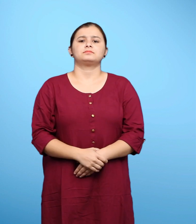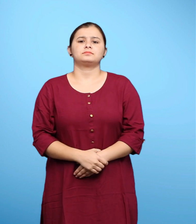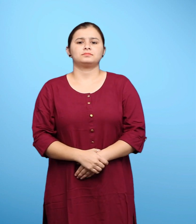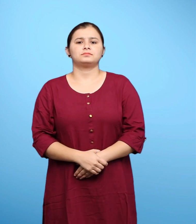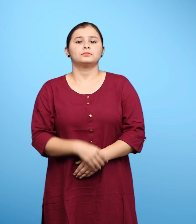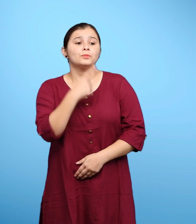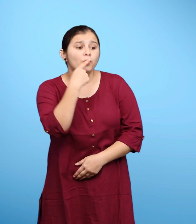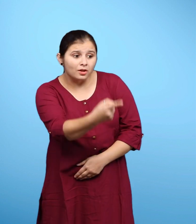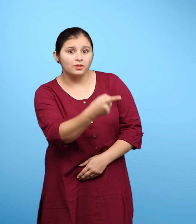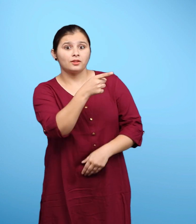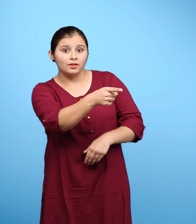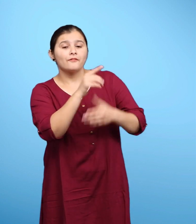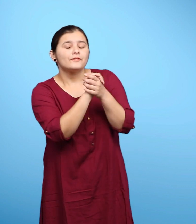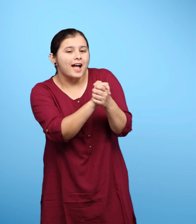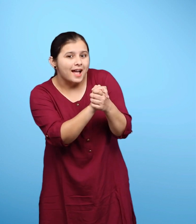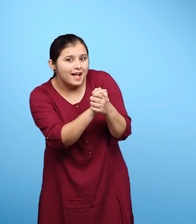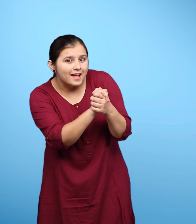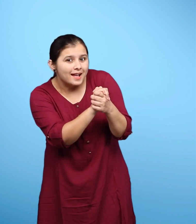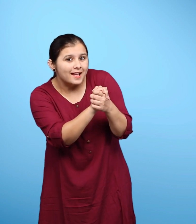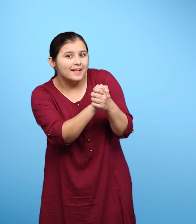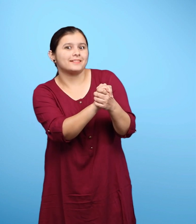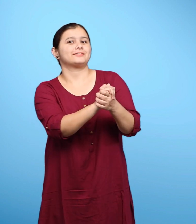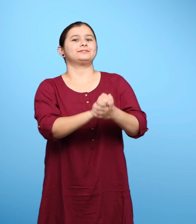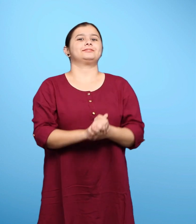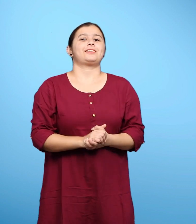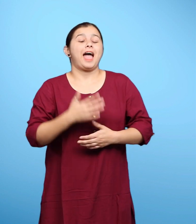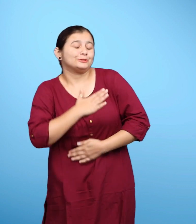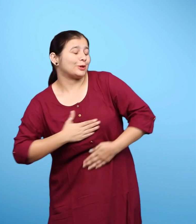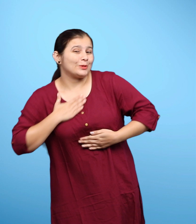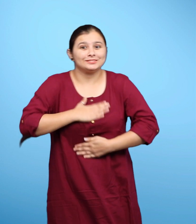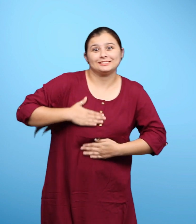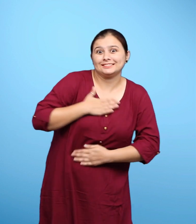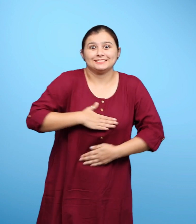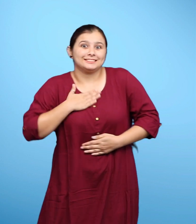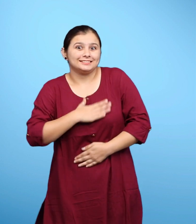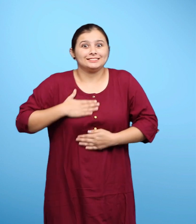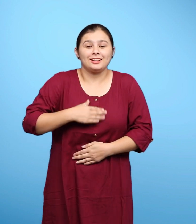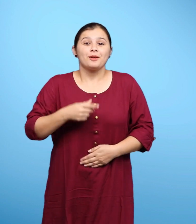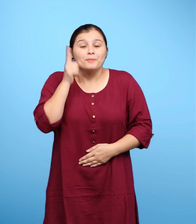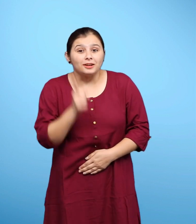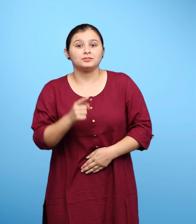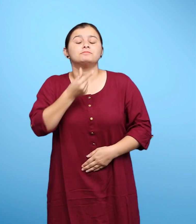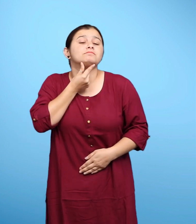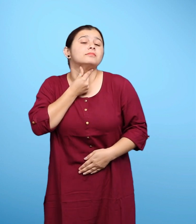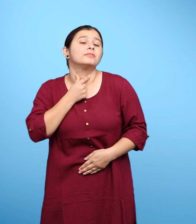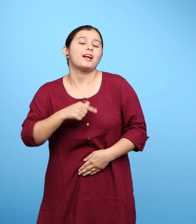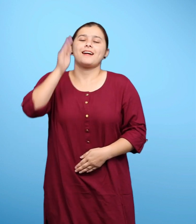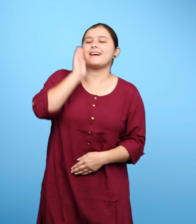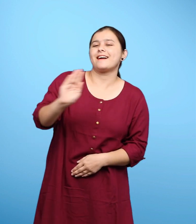वे बोला मित्र मज़ा आ गया अब गाना गाने का मन हो